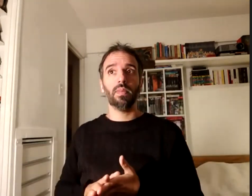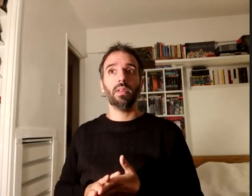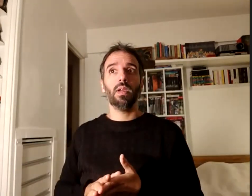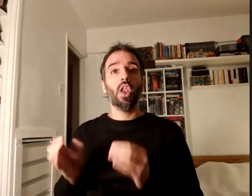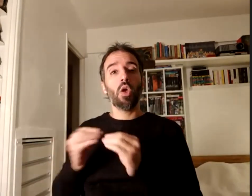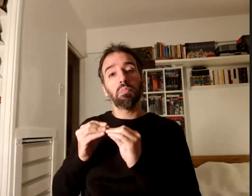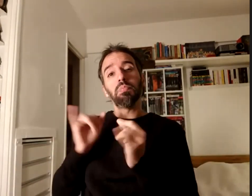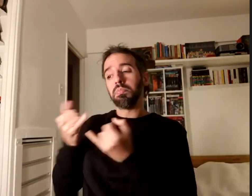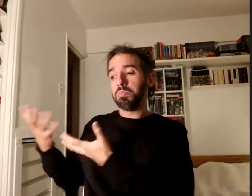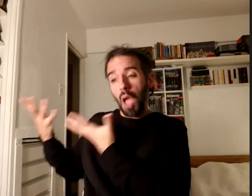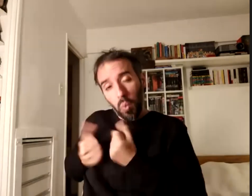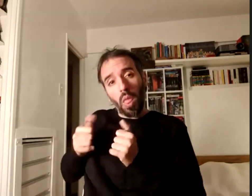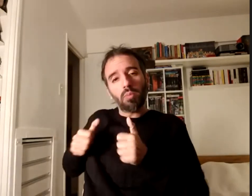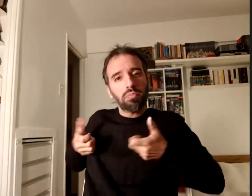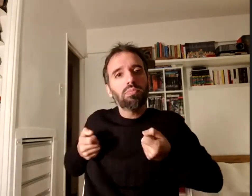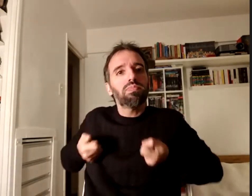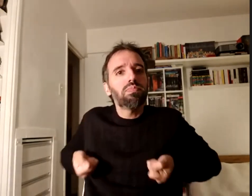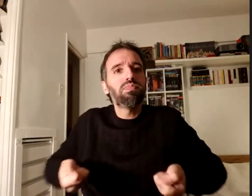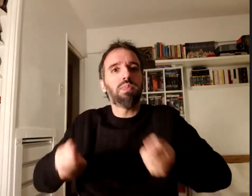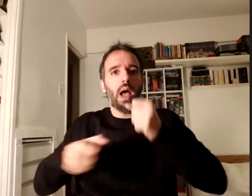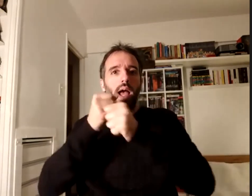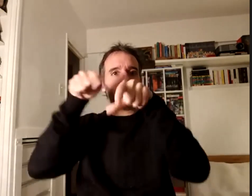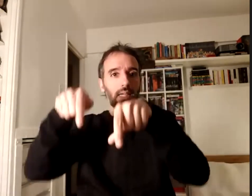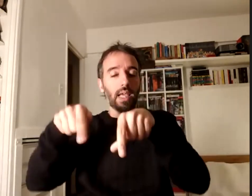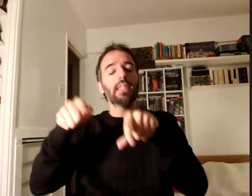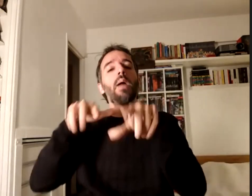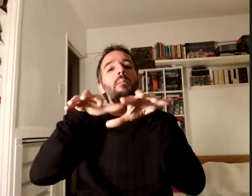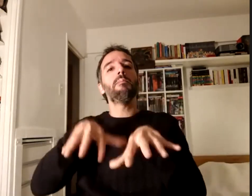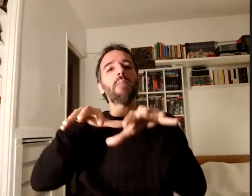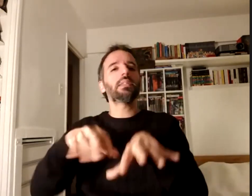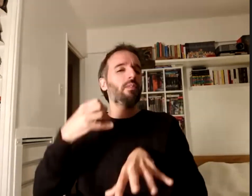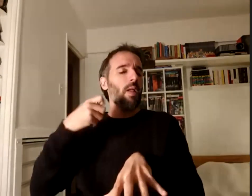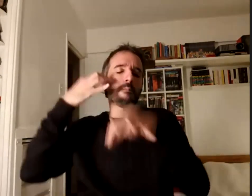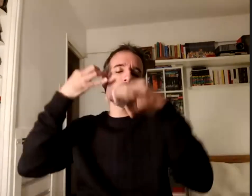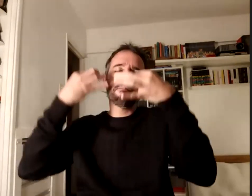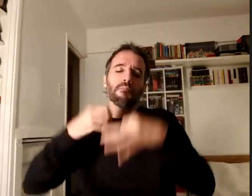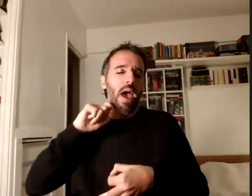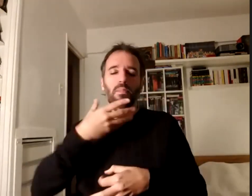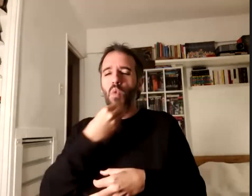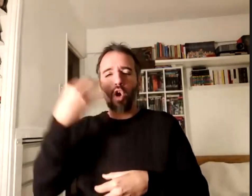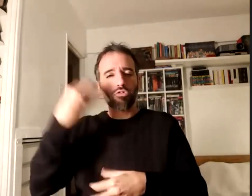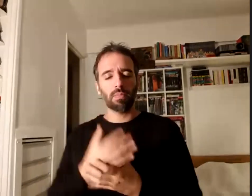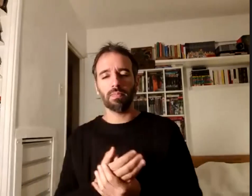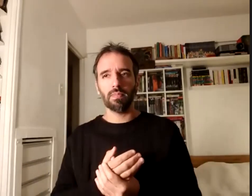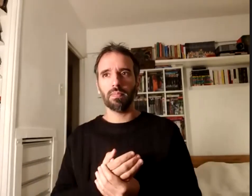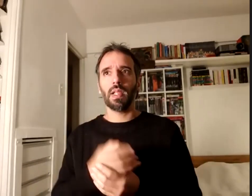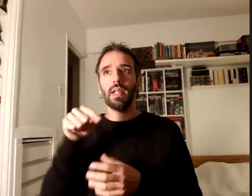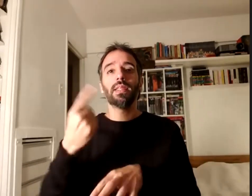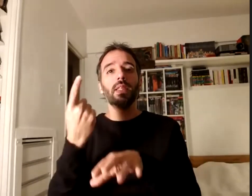hasta allá esa marcha fue hermosa lo que era en ese momento muy difícil era la